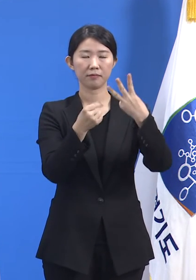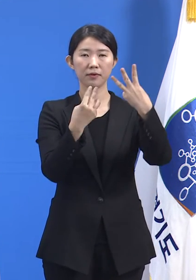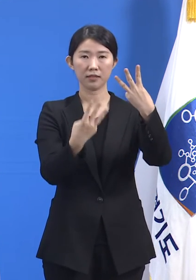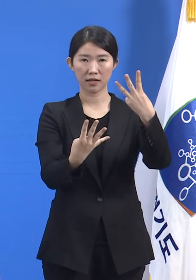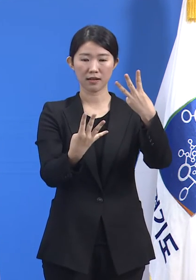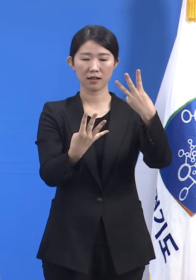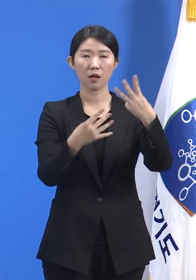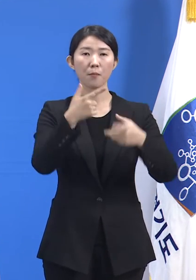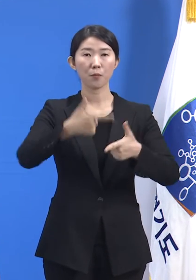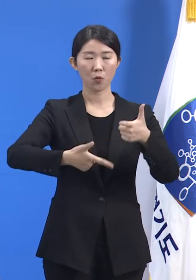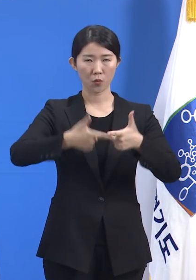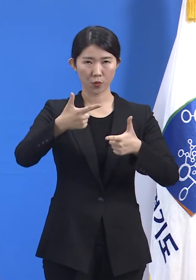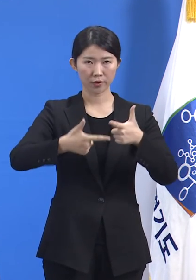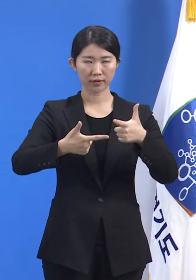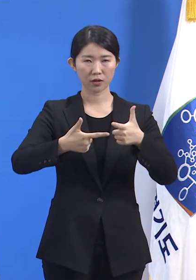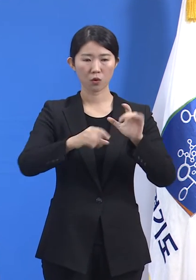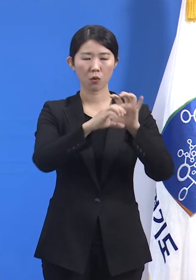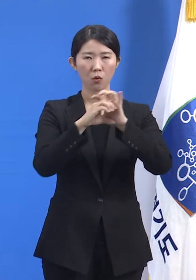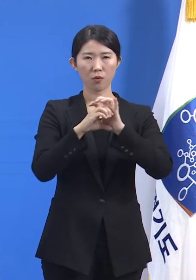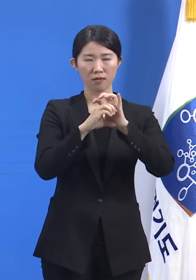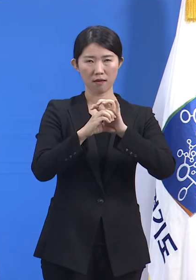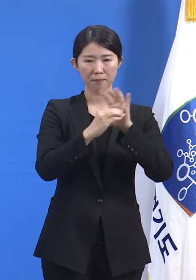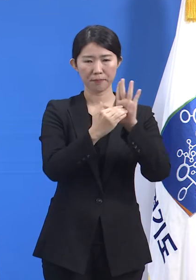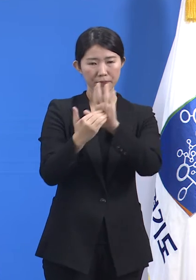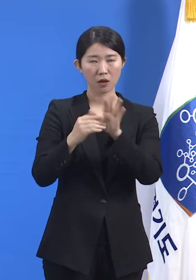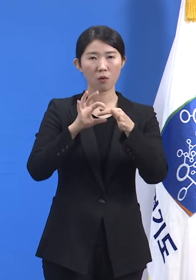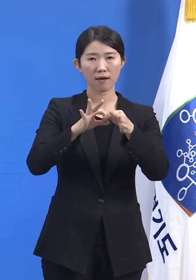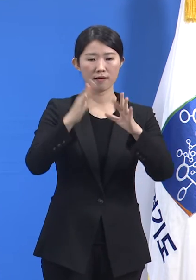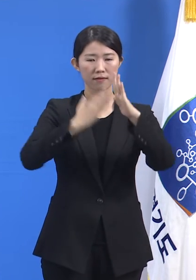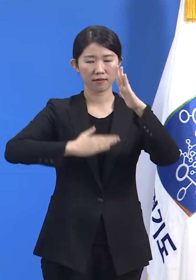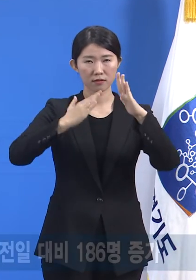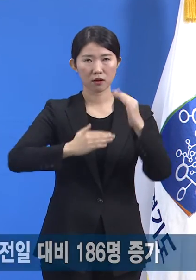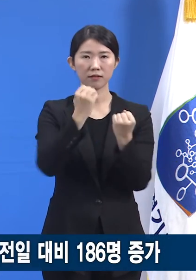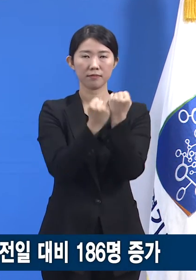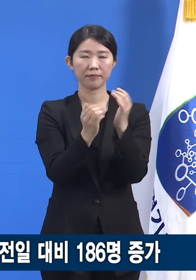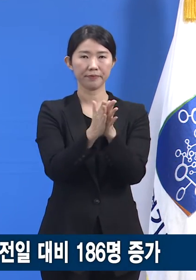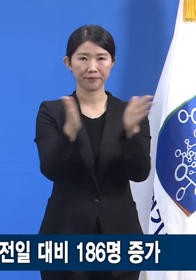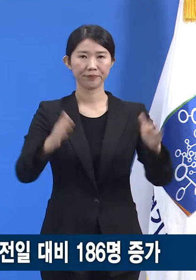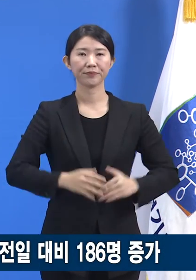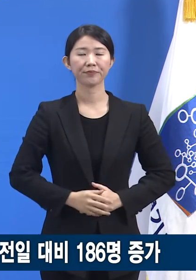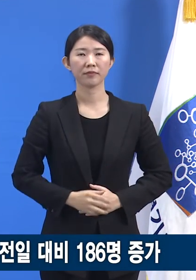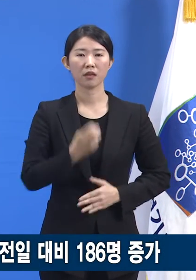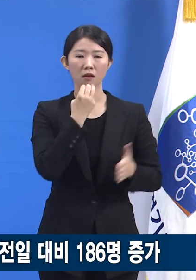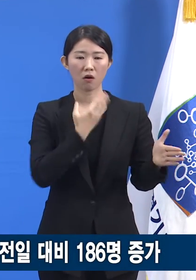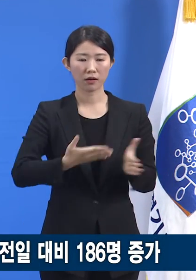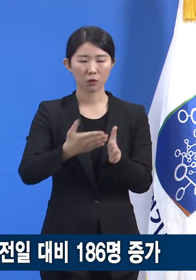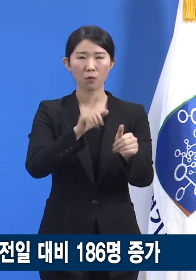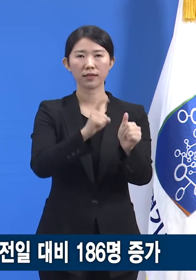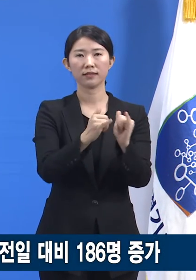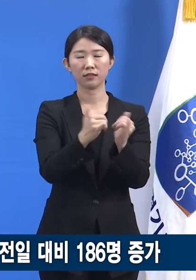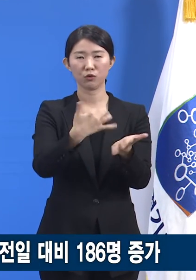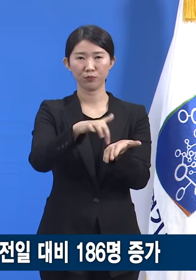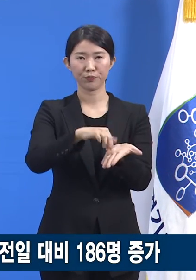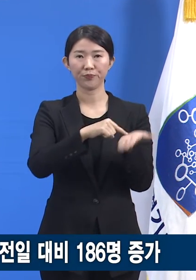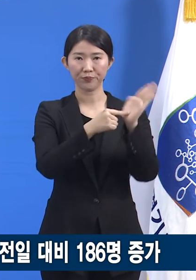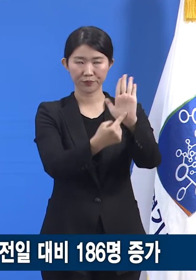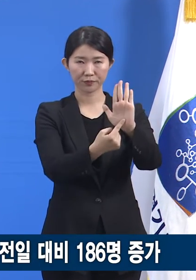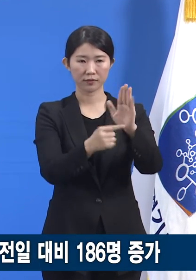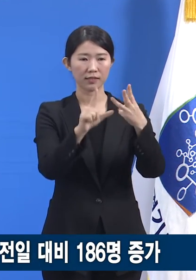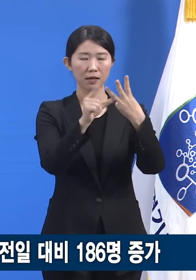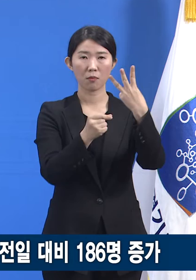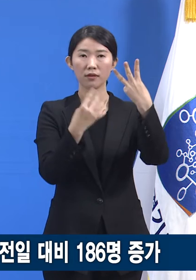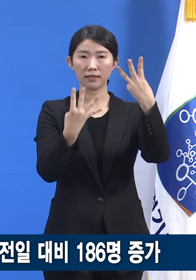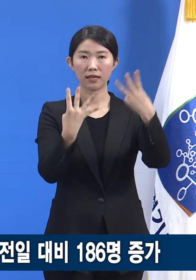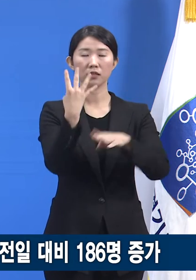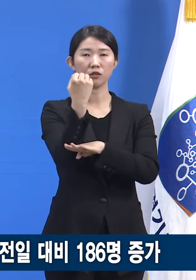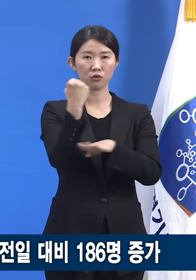대응 관련 정례 기자회견을 시작하겠습니다. 경기도의 확진자 발생 현황입니다. 3월 4일 0시